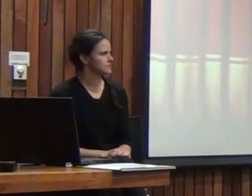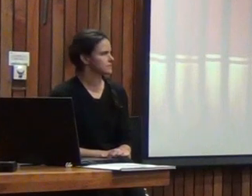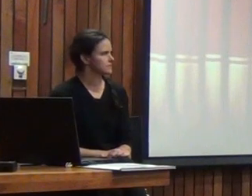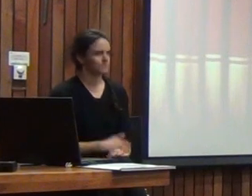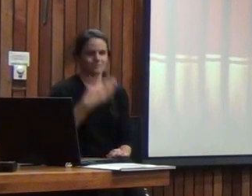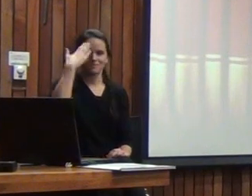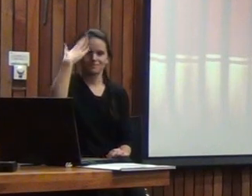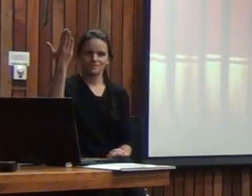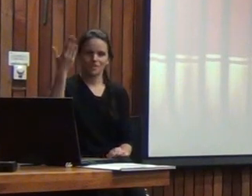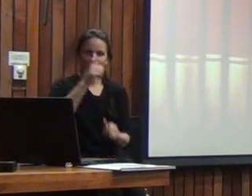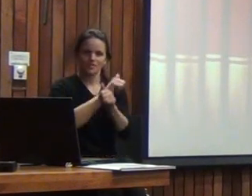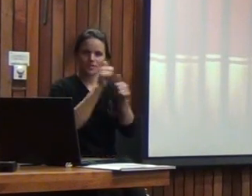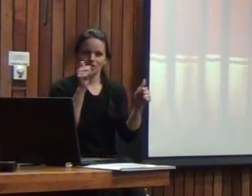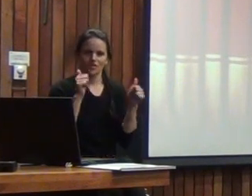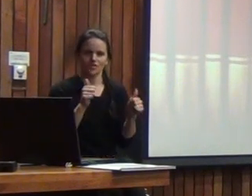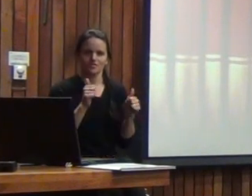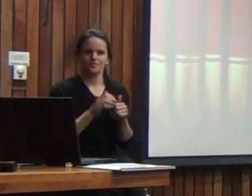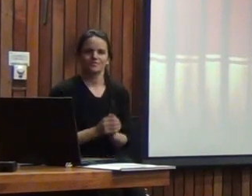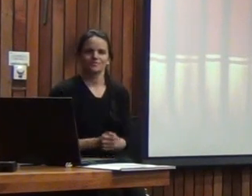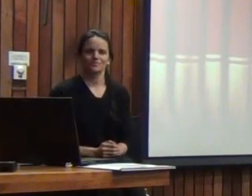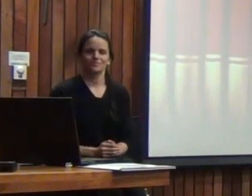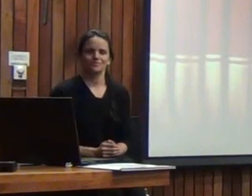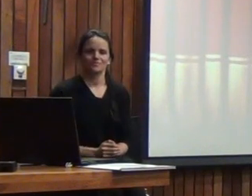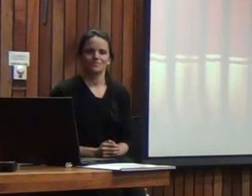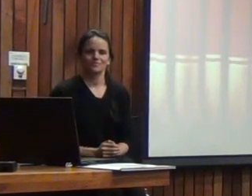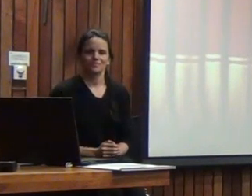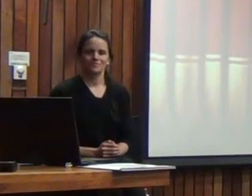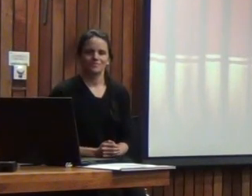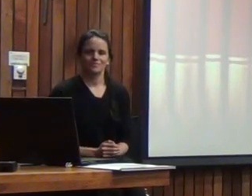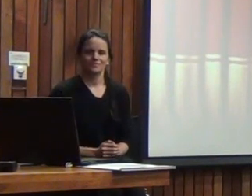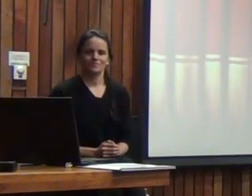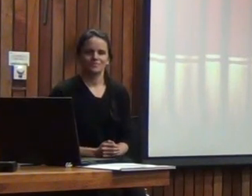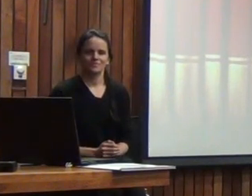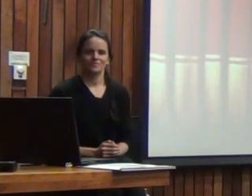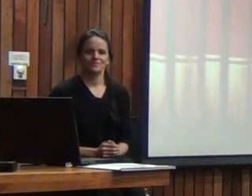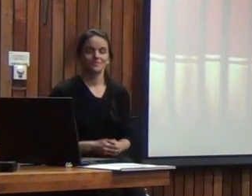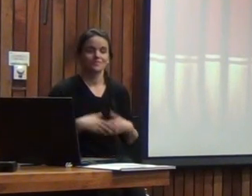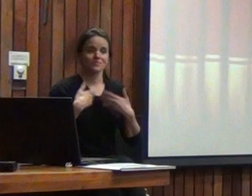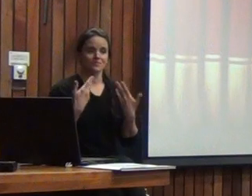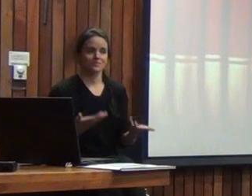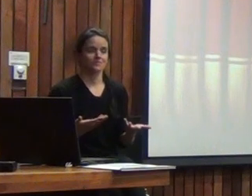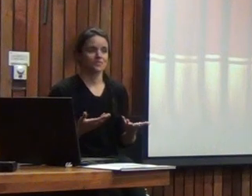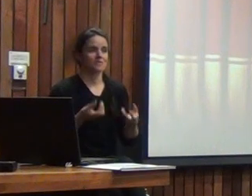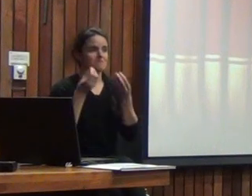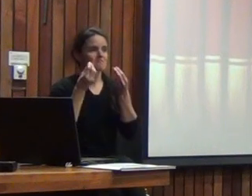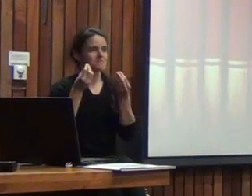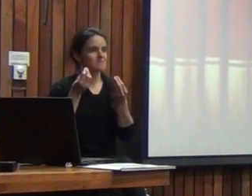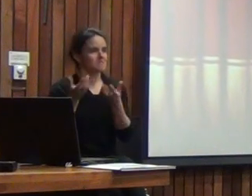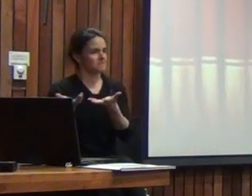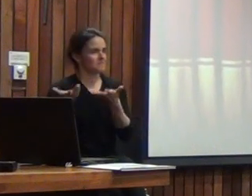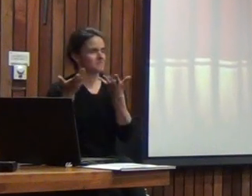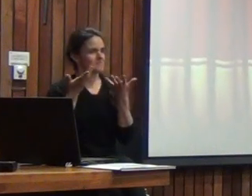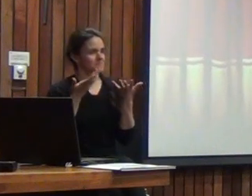Hola a todos. Bueno, creo que es momento entonces de darle la bienvenida